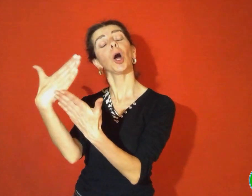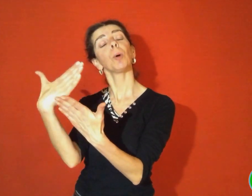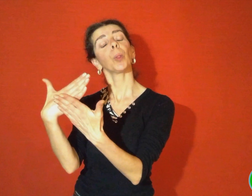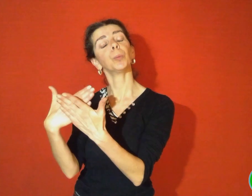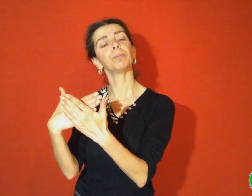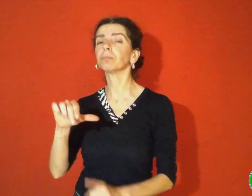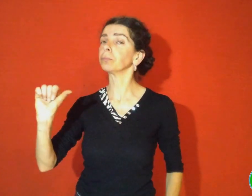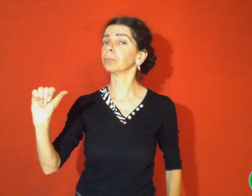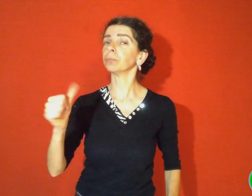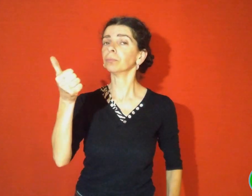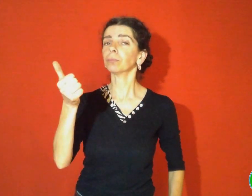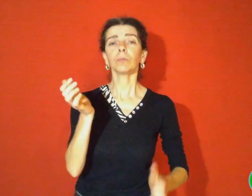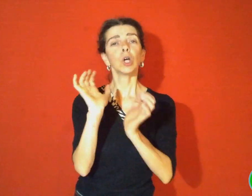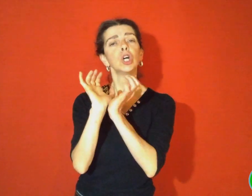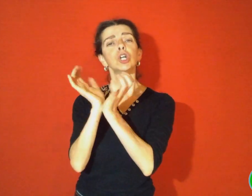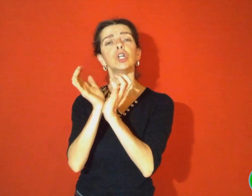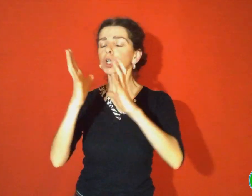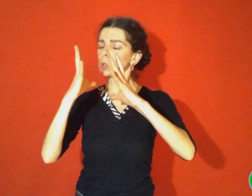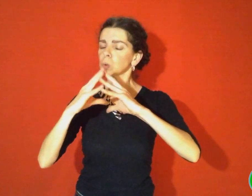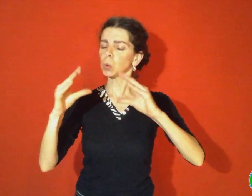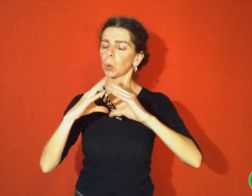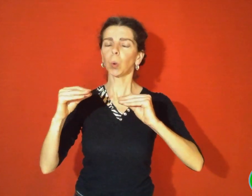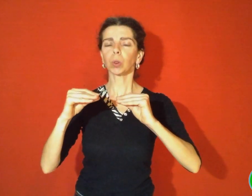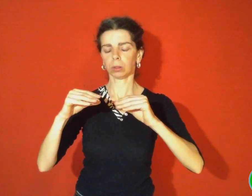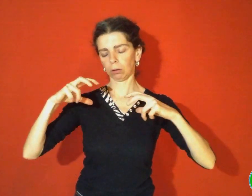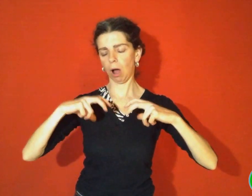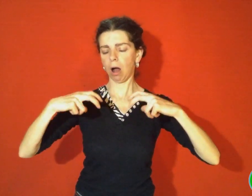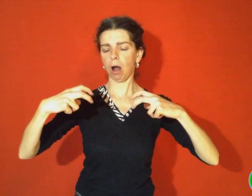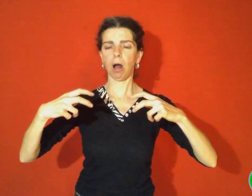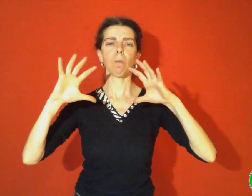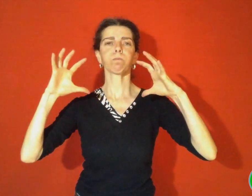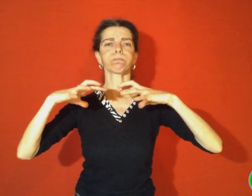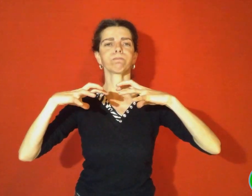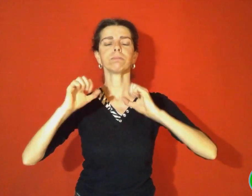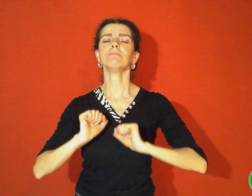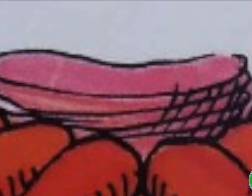Menu Chou-croûte garnie Chou